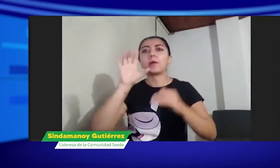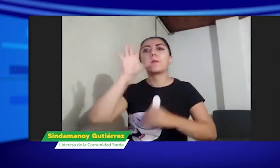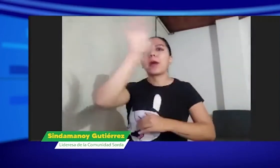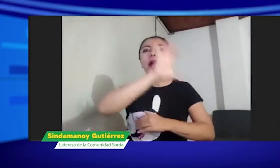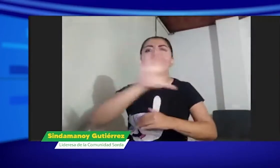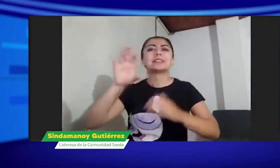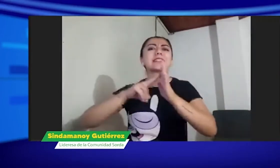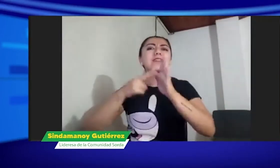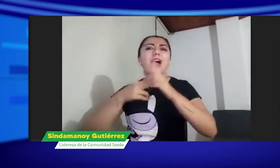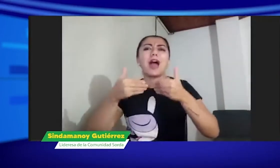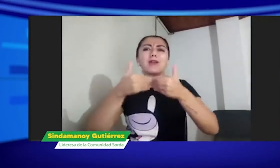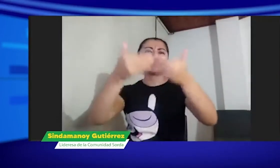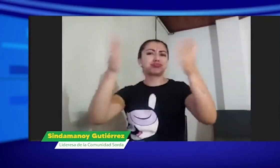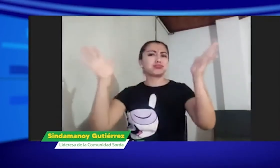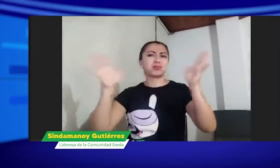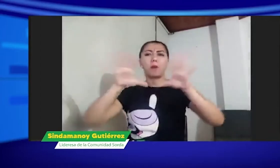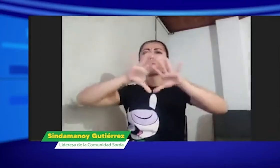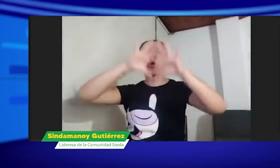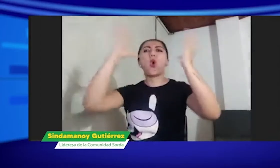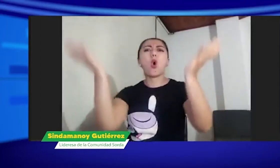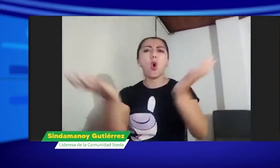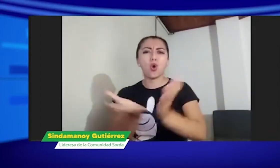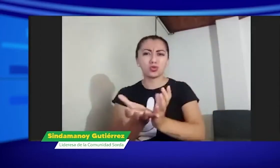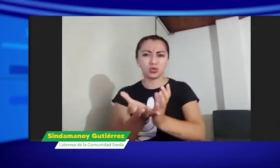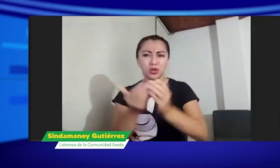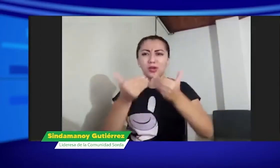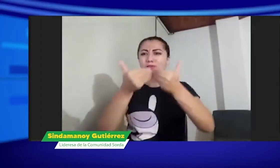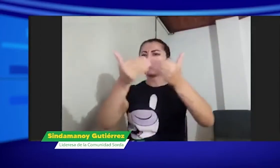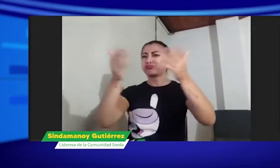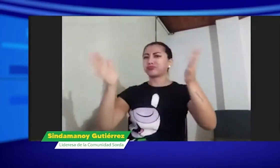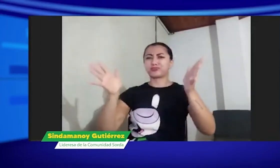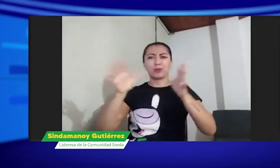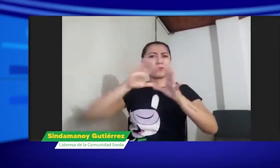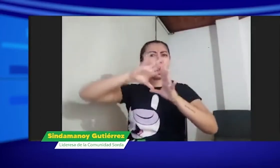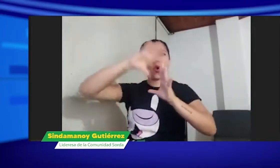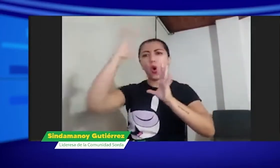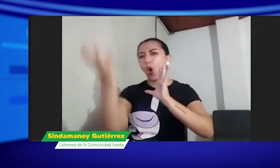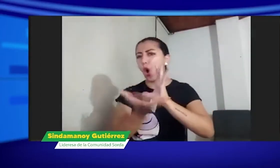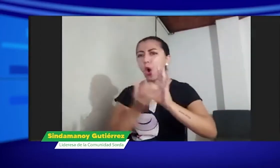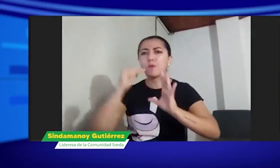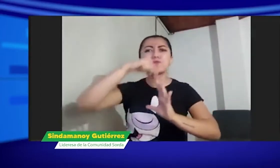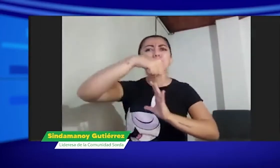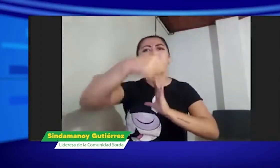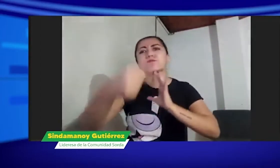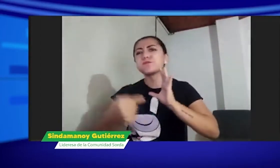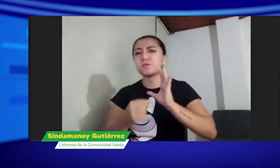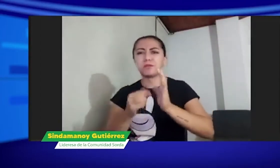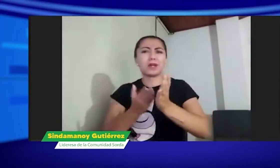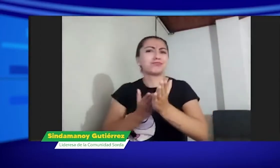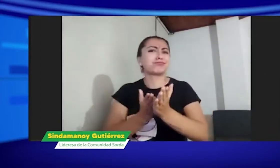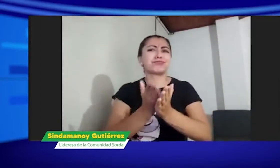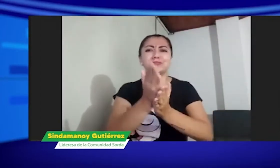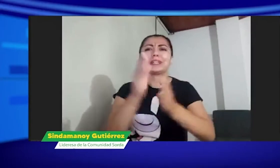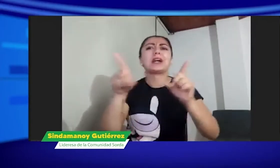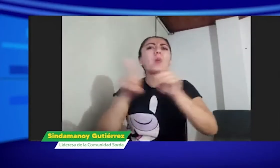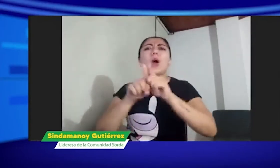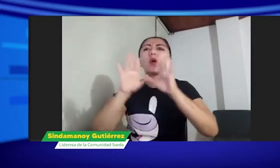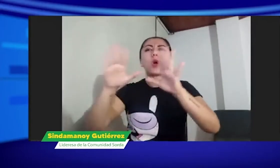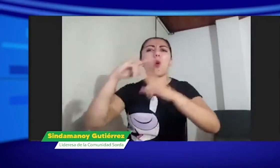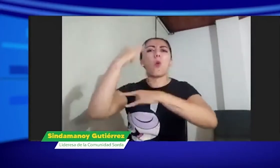Estas lenguas, como tal, están abiertas al mundo. Están abiertas a cualquier persona que